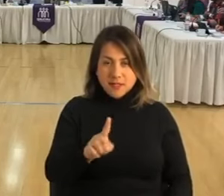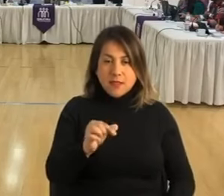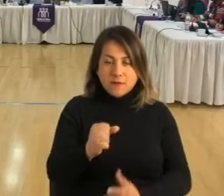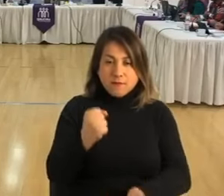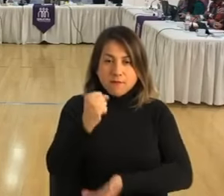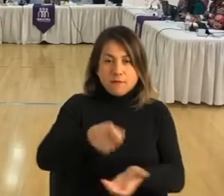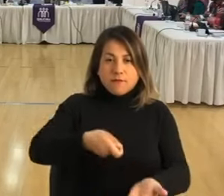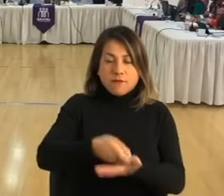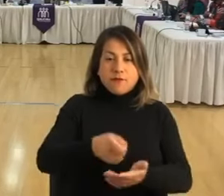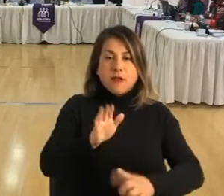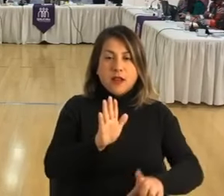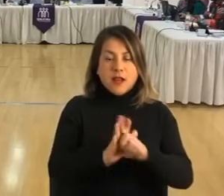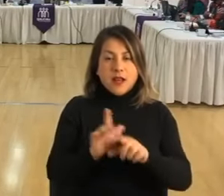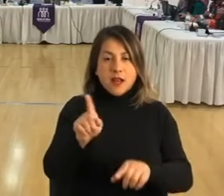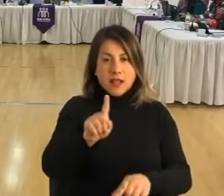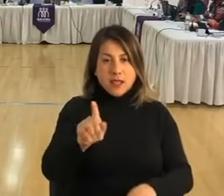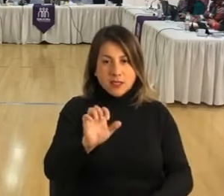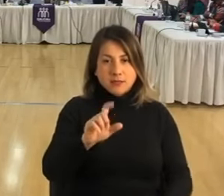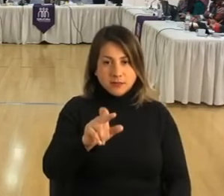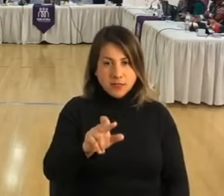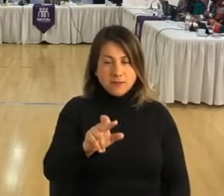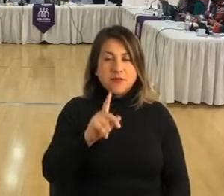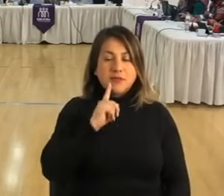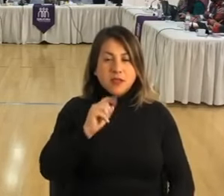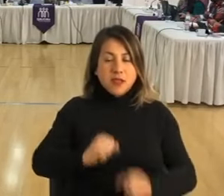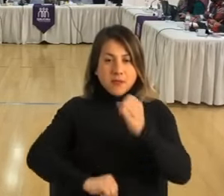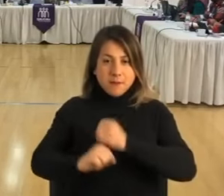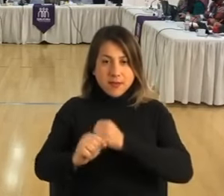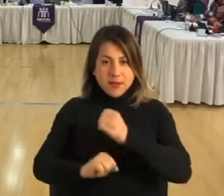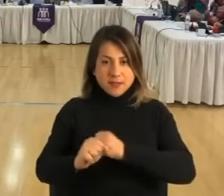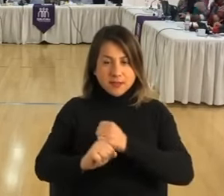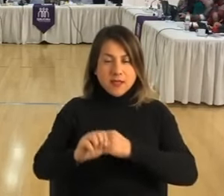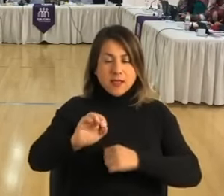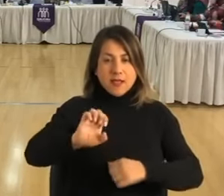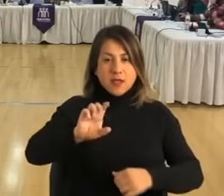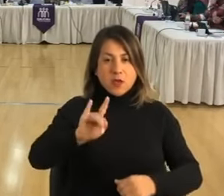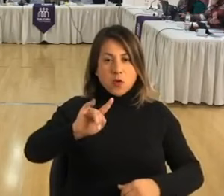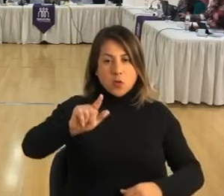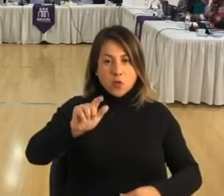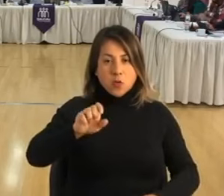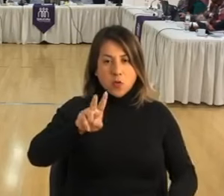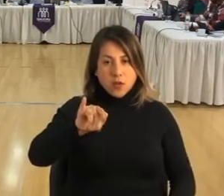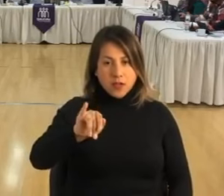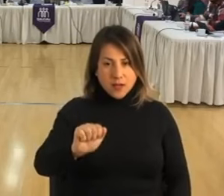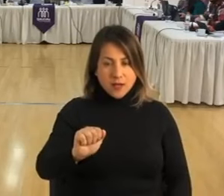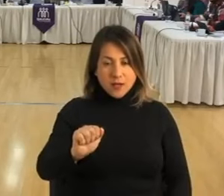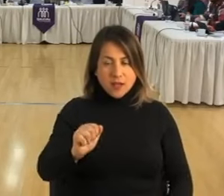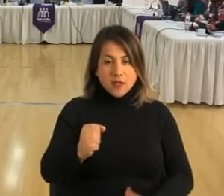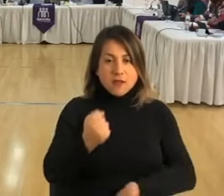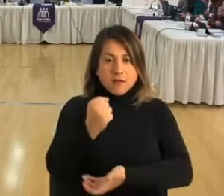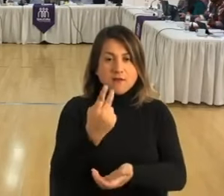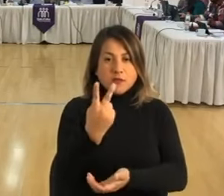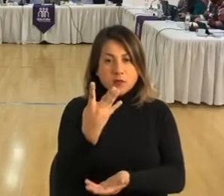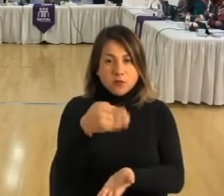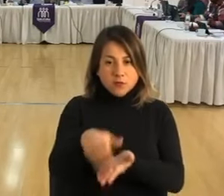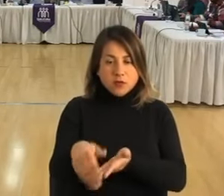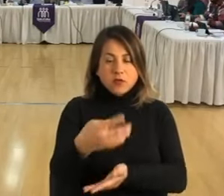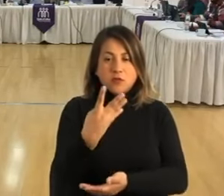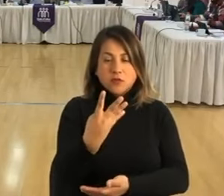financiamiento a la ley CEP. Con el oferente, leo de Eugenia Enrique Jorellana, por un monte de 24